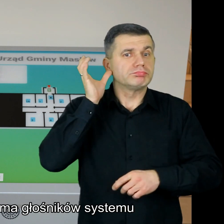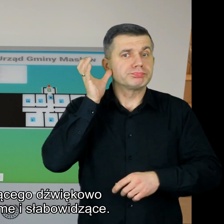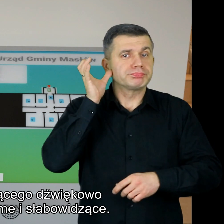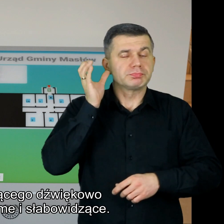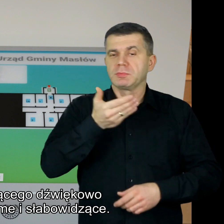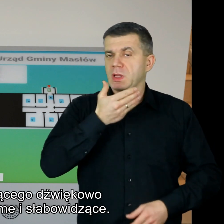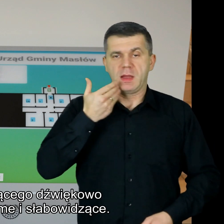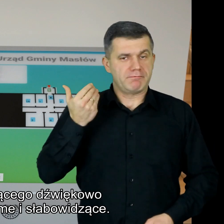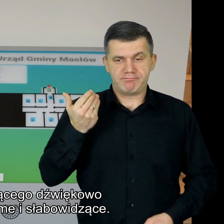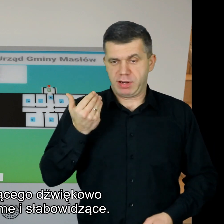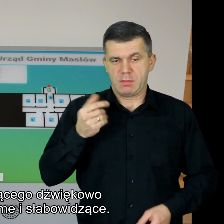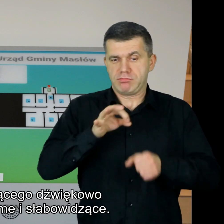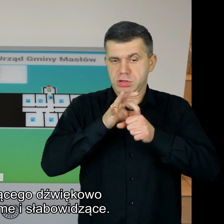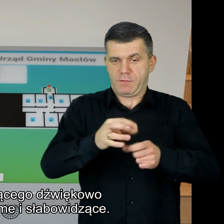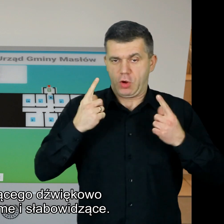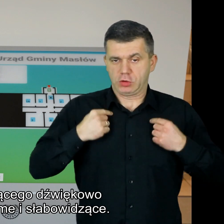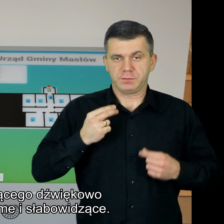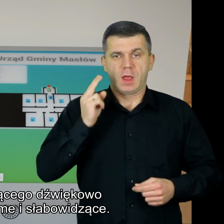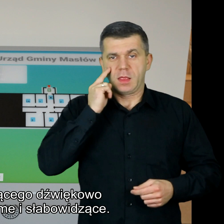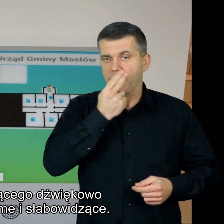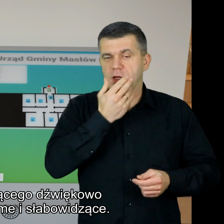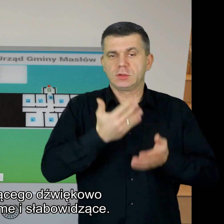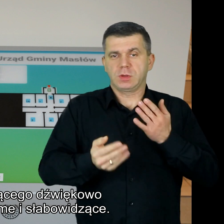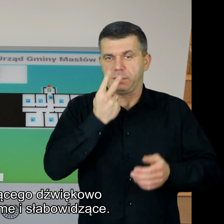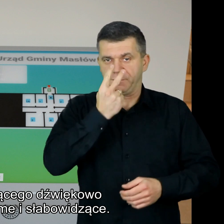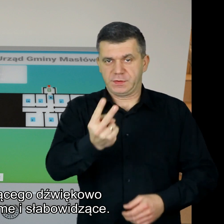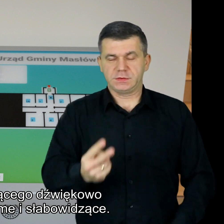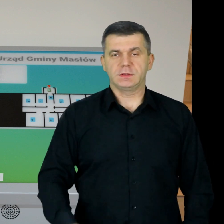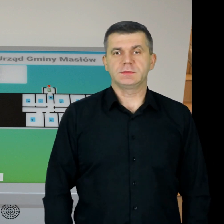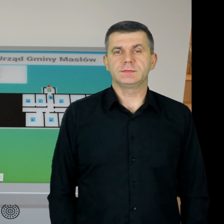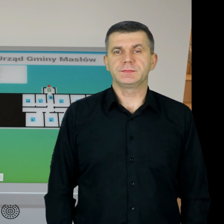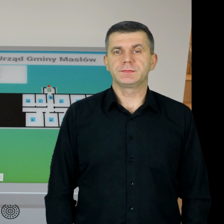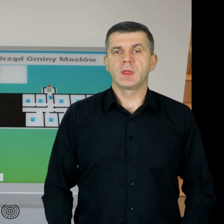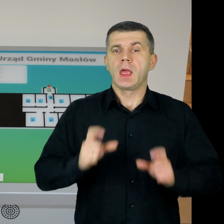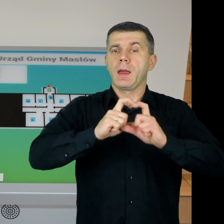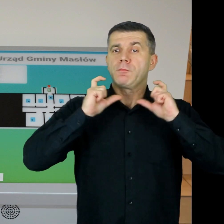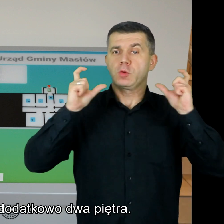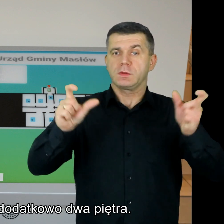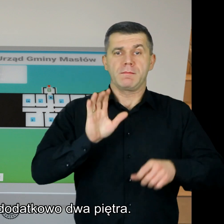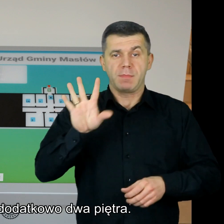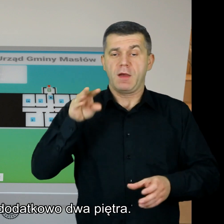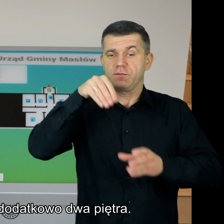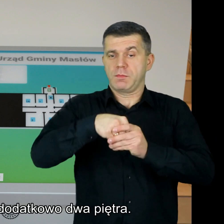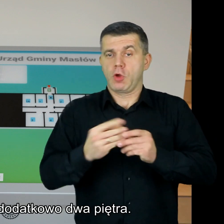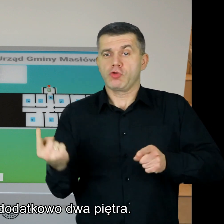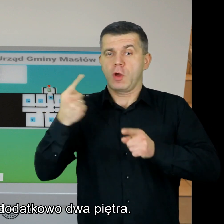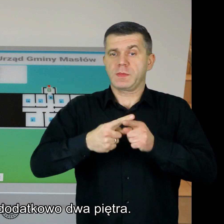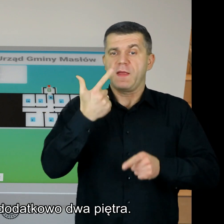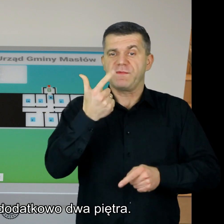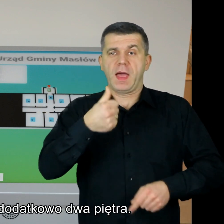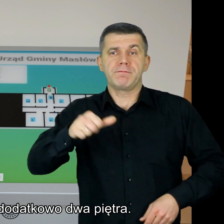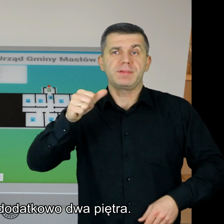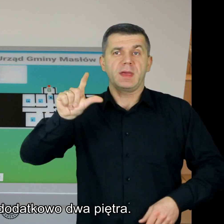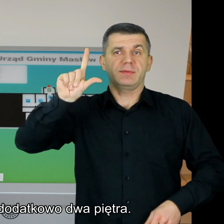naprowadzającego dźwiękowo osoby niewidome i słabowidzące Budynek posiada dodatkowo dwa piętra